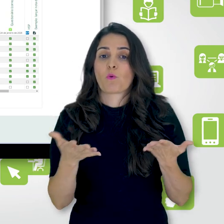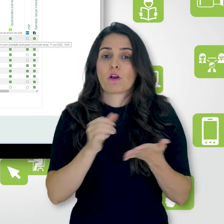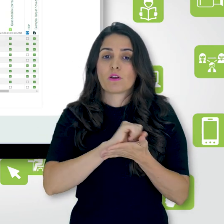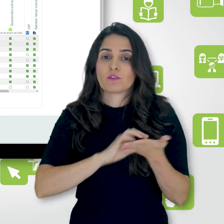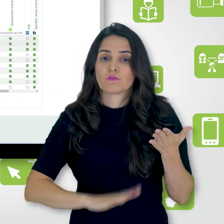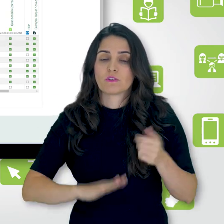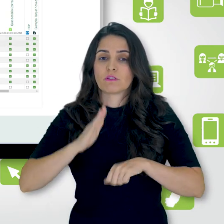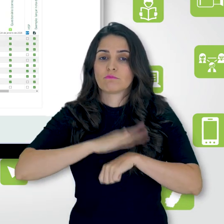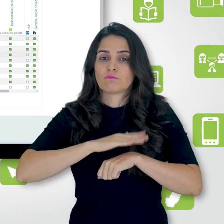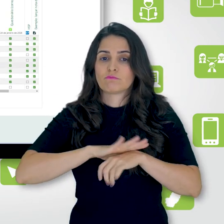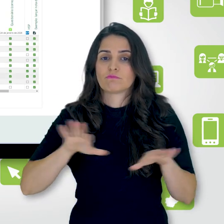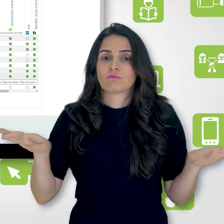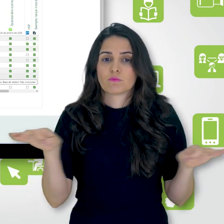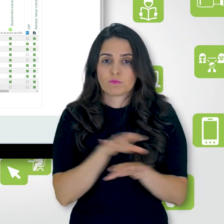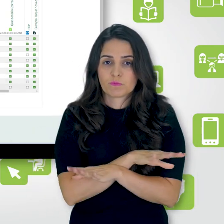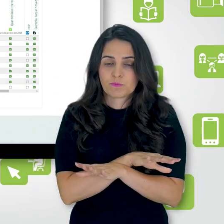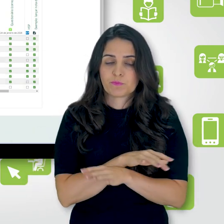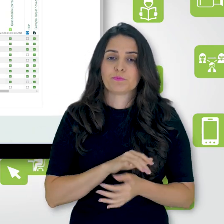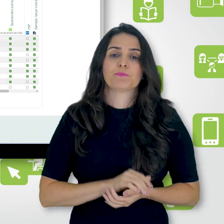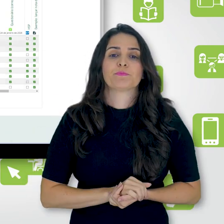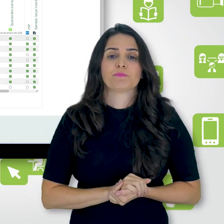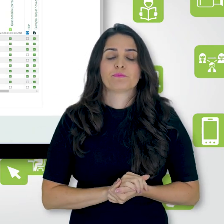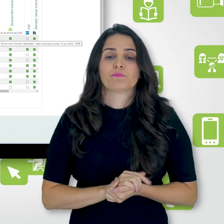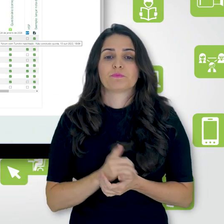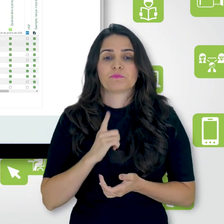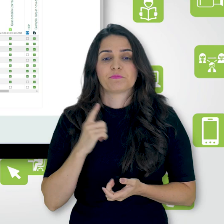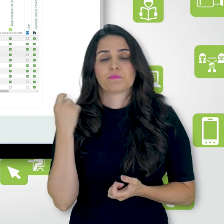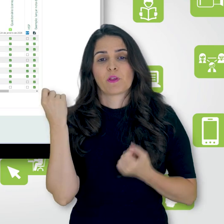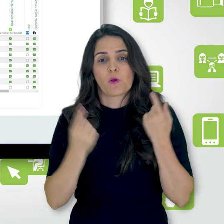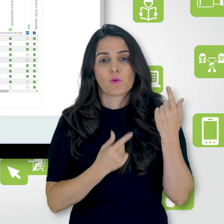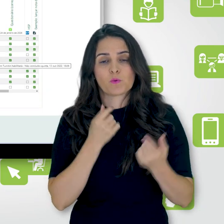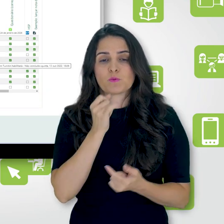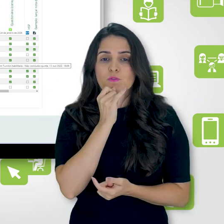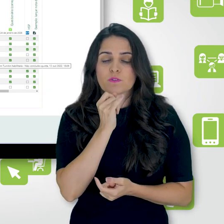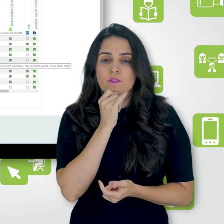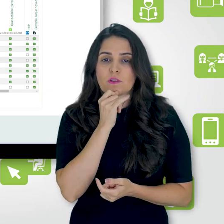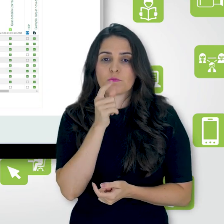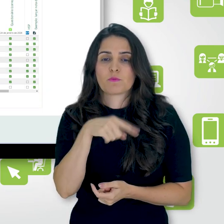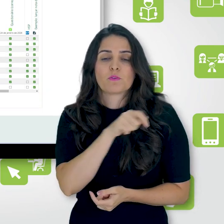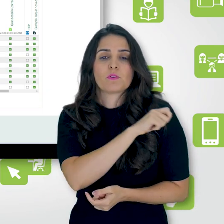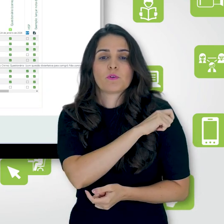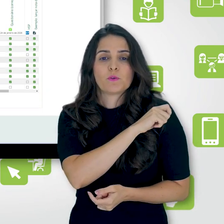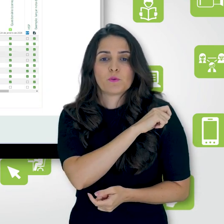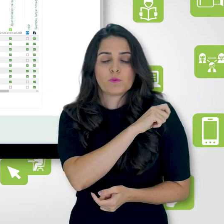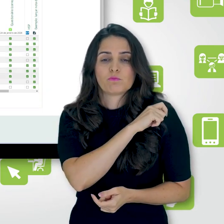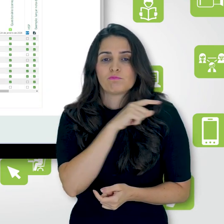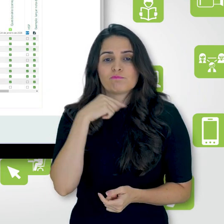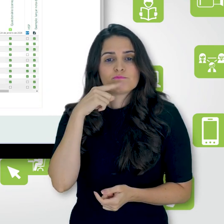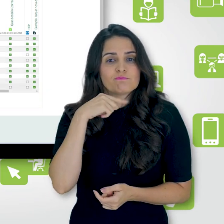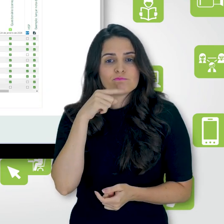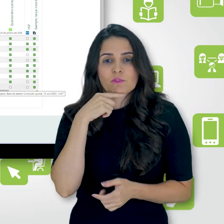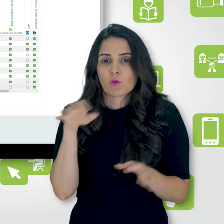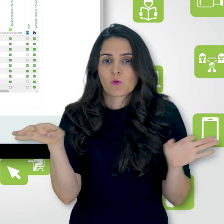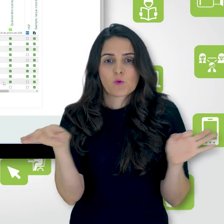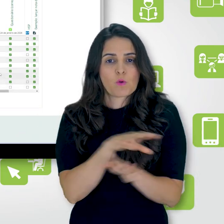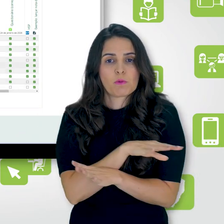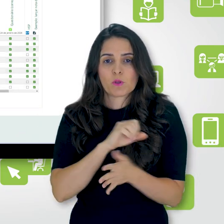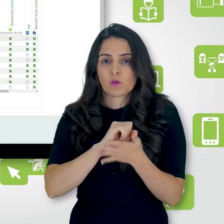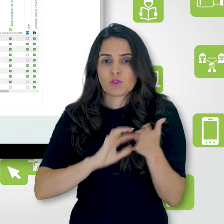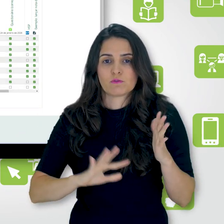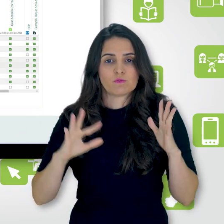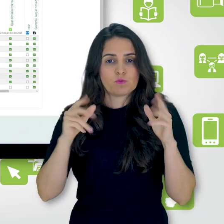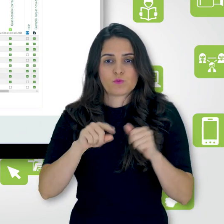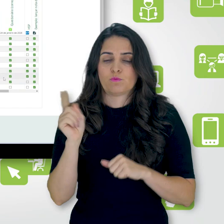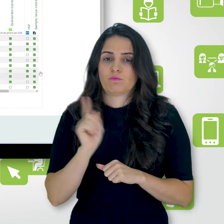atividades ele já completou. Então, eu tenho alguns casos aqui, por exemplo, de alunos que não completaram